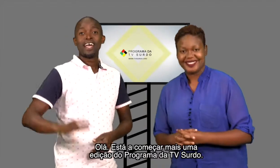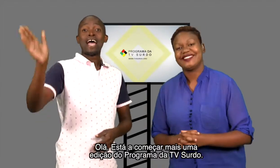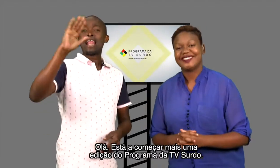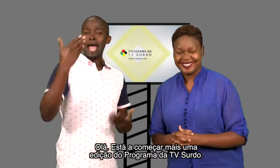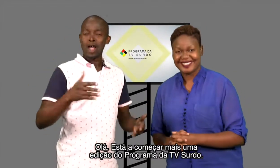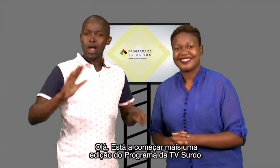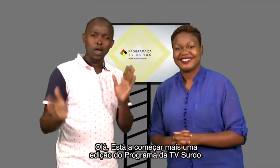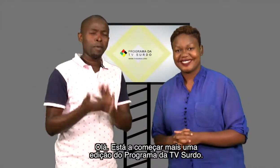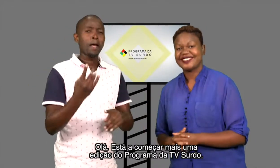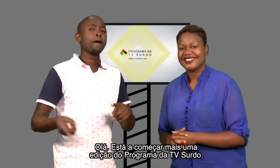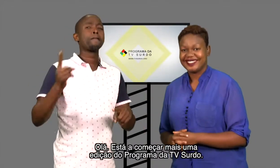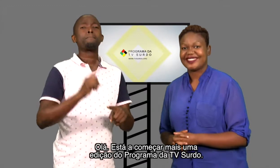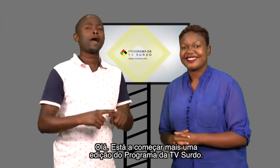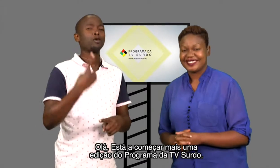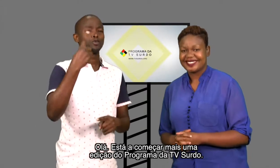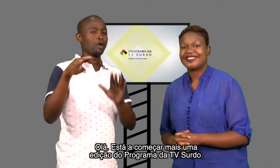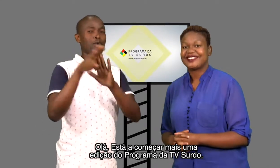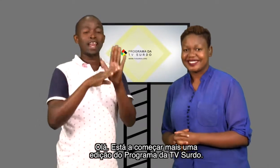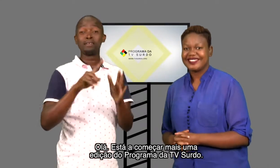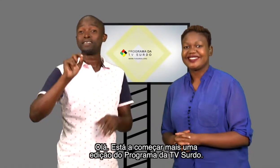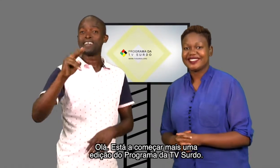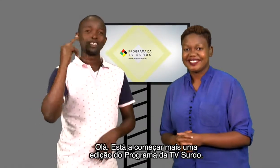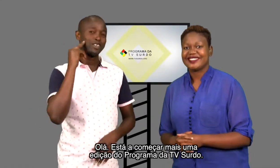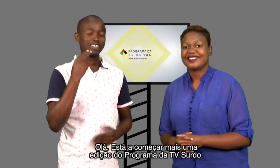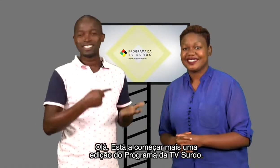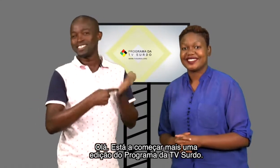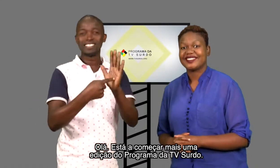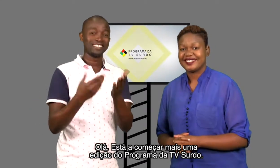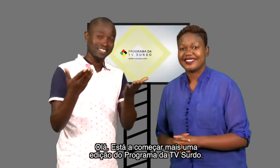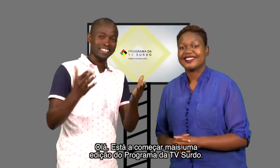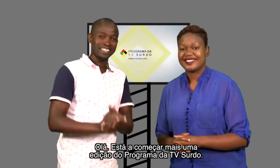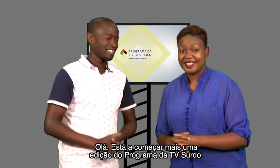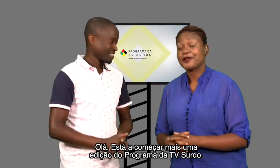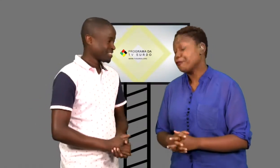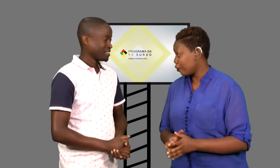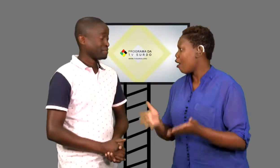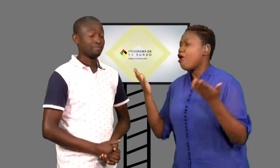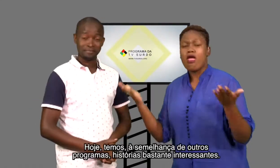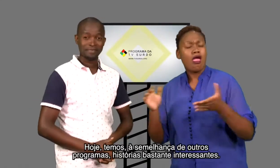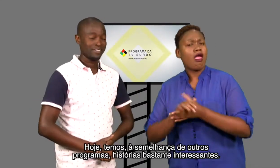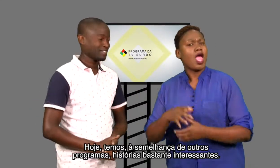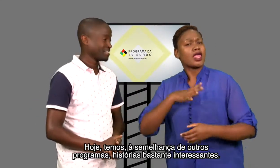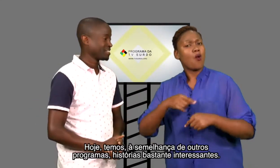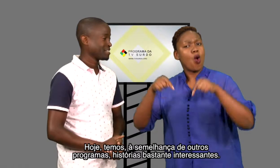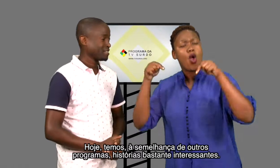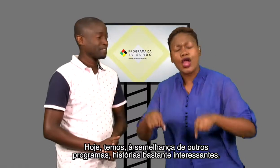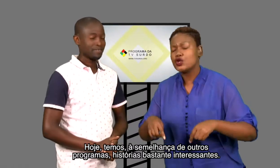Olá, está a começar mais uma edição do programa da TV Surdo. Hoje temos